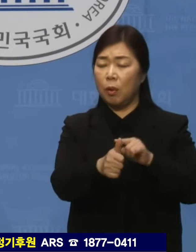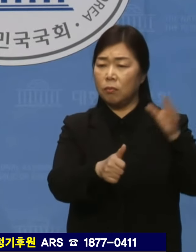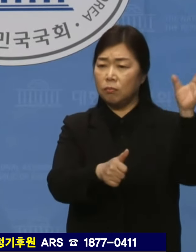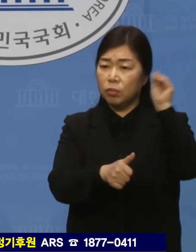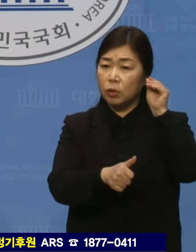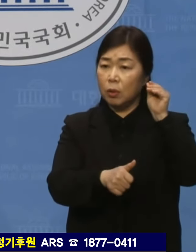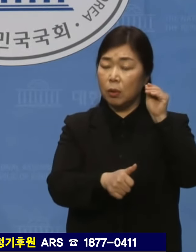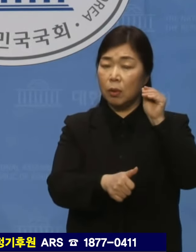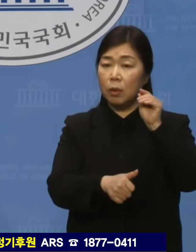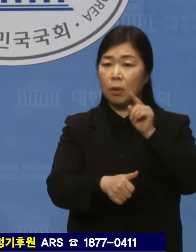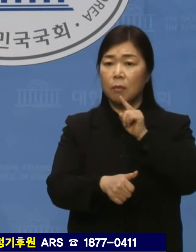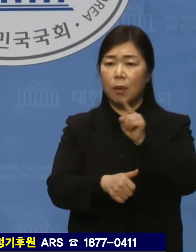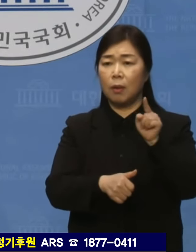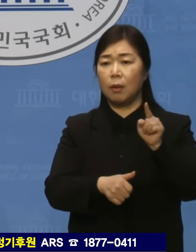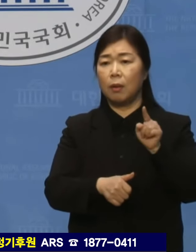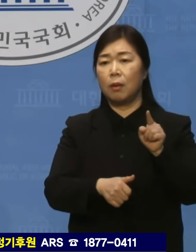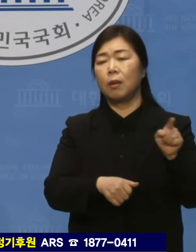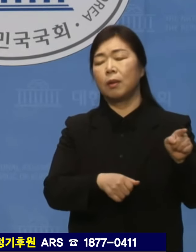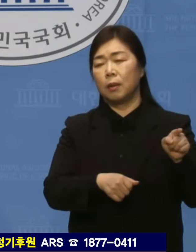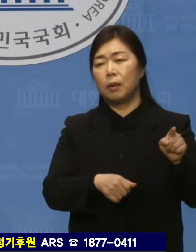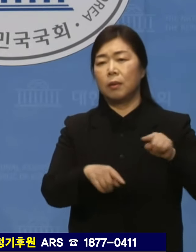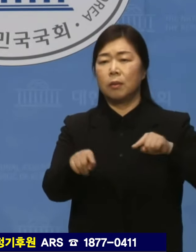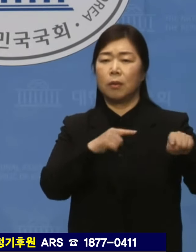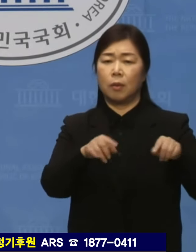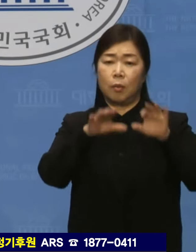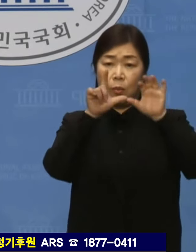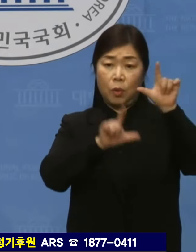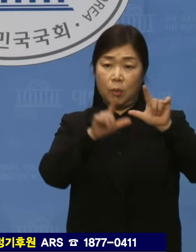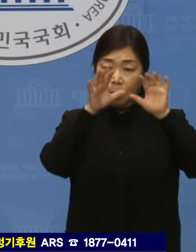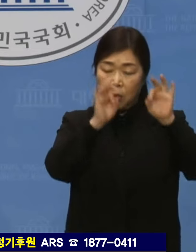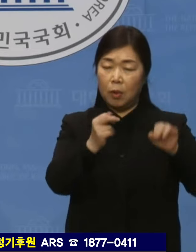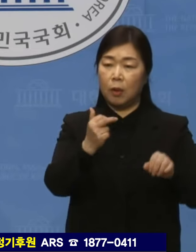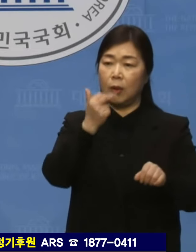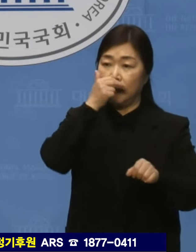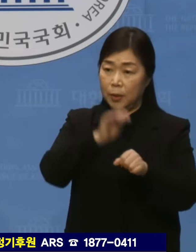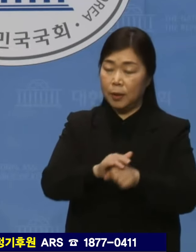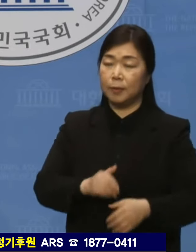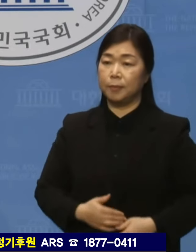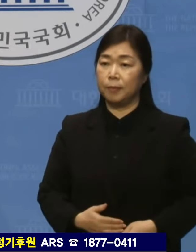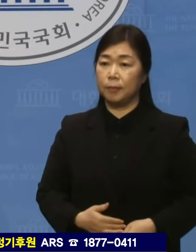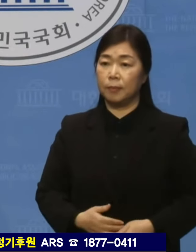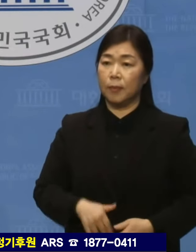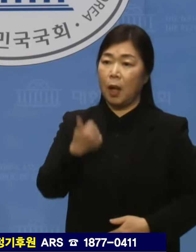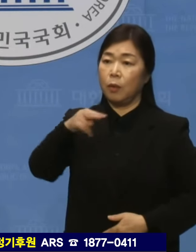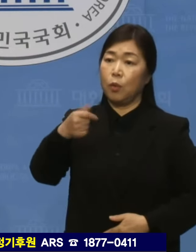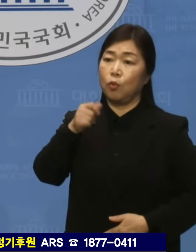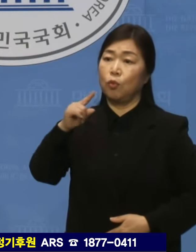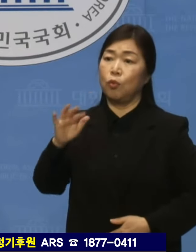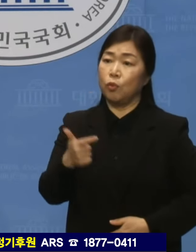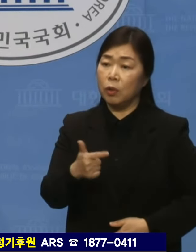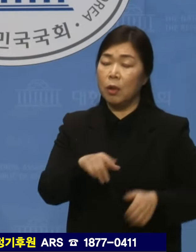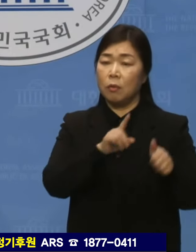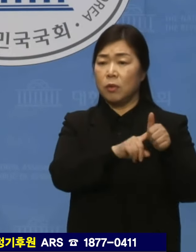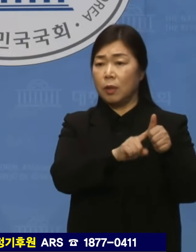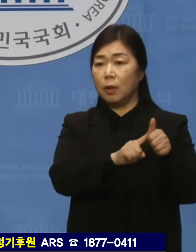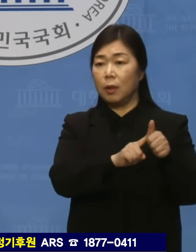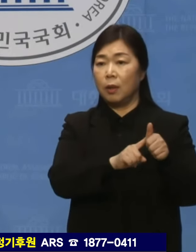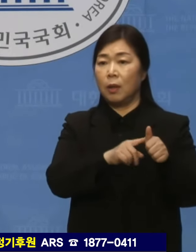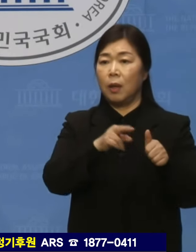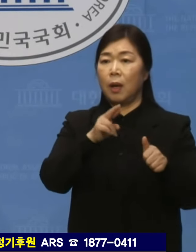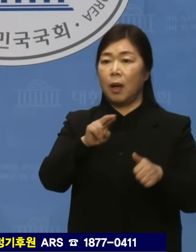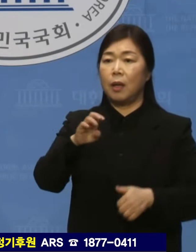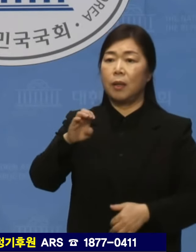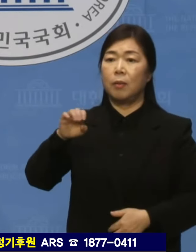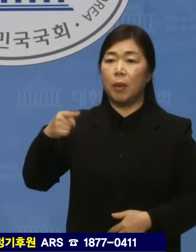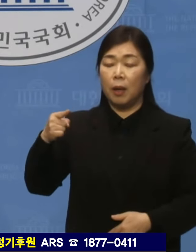자랑하는 아마추어 정권의 민낯은 한심합니다. 한동훈 위원장이 알 입에 알면 어떻고